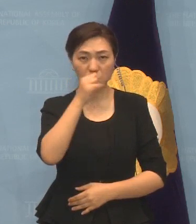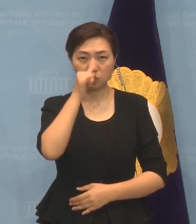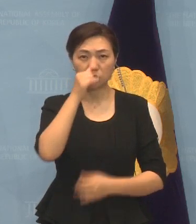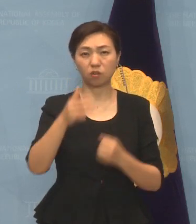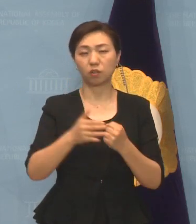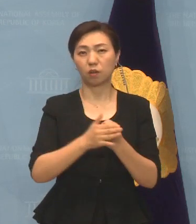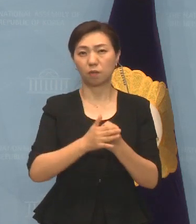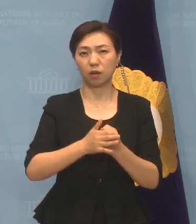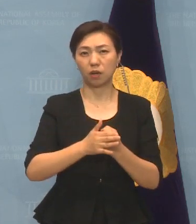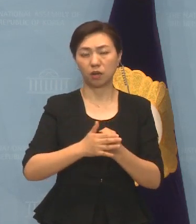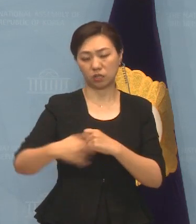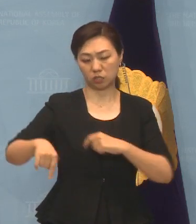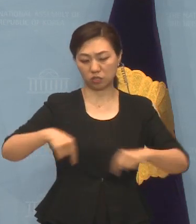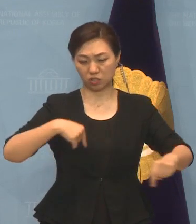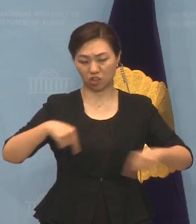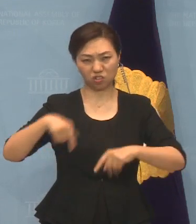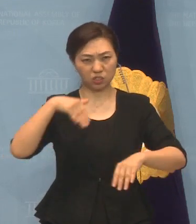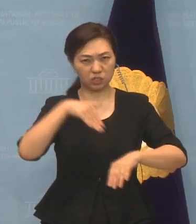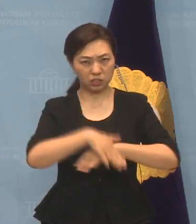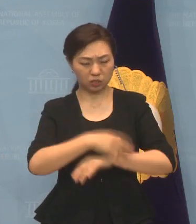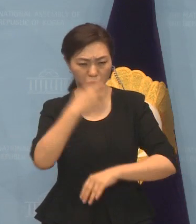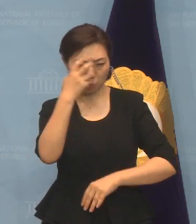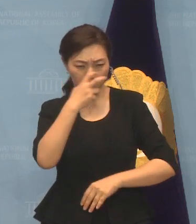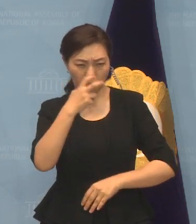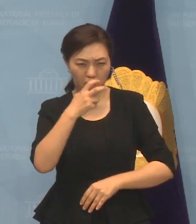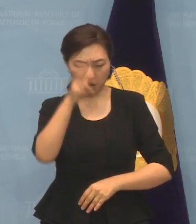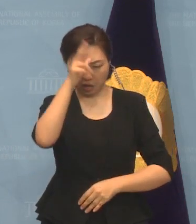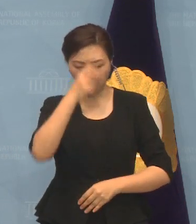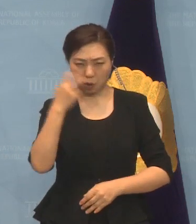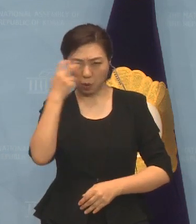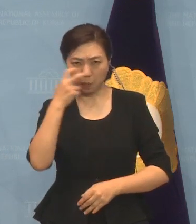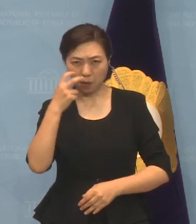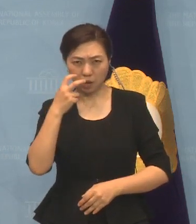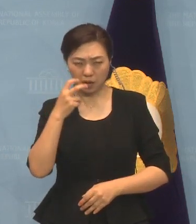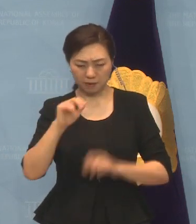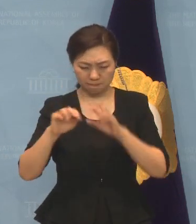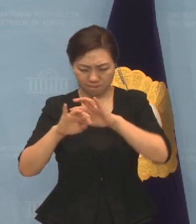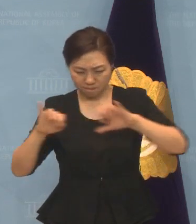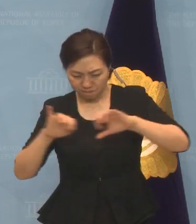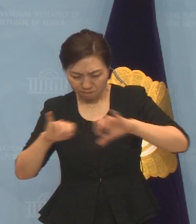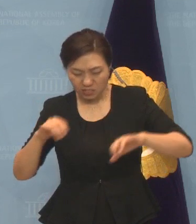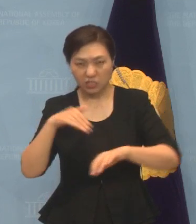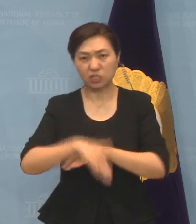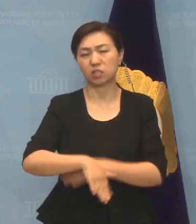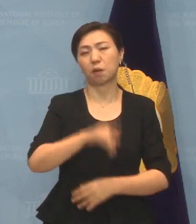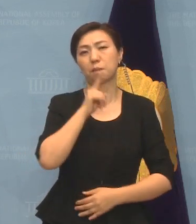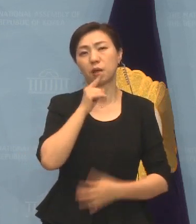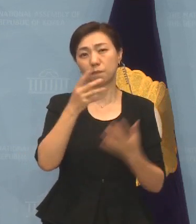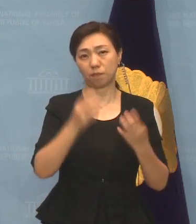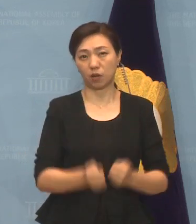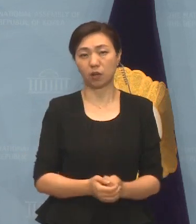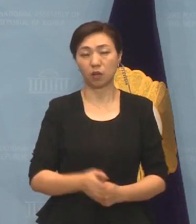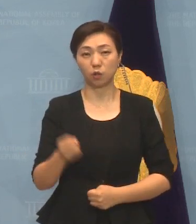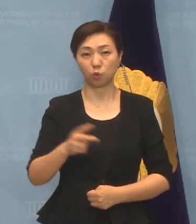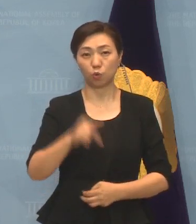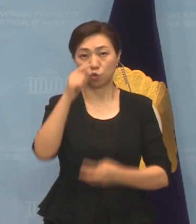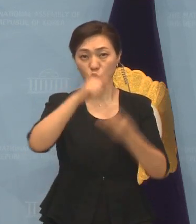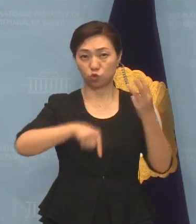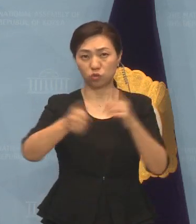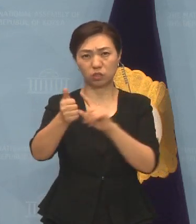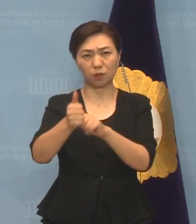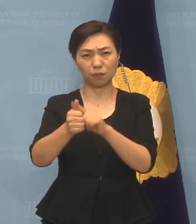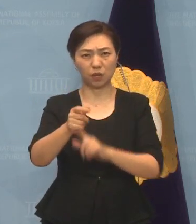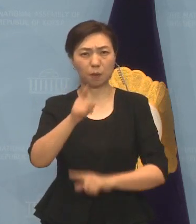검찰권 남용이라는 꼬리표가 붙어있는 것입니다. 또한 윤 전 총장이 말하는 정부가 졸속 탈원전 정책을